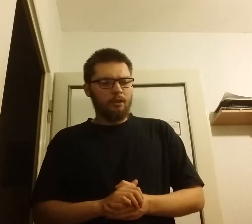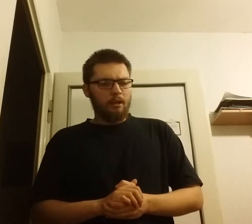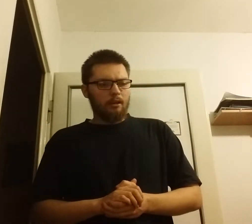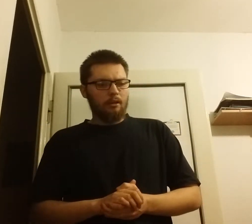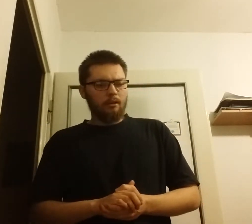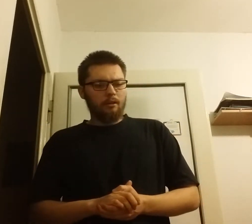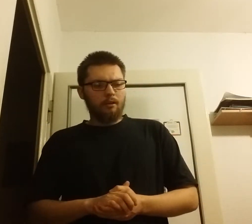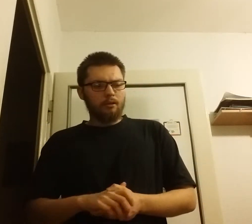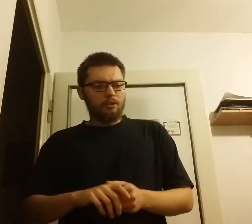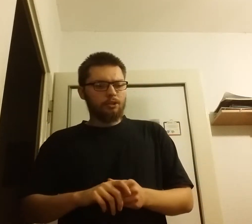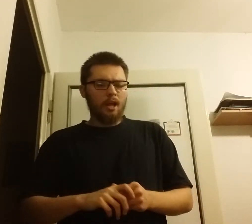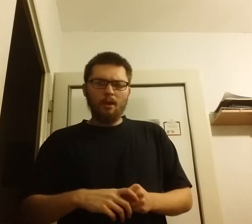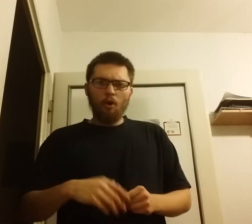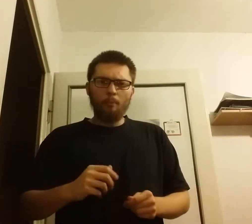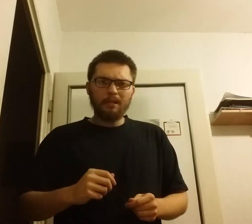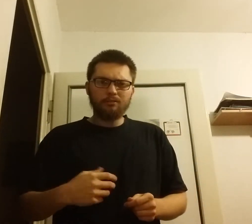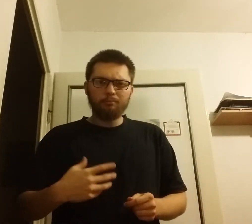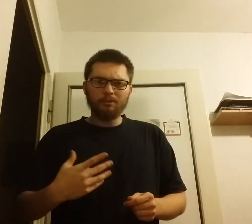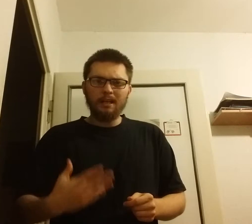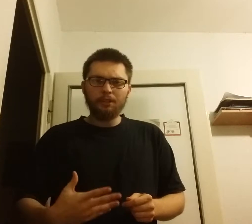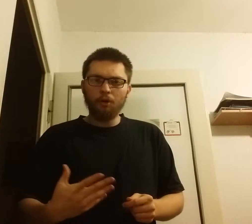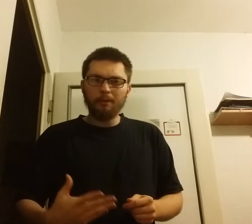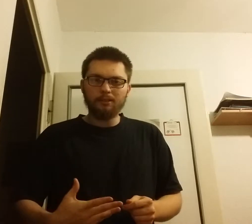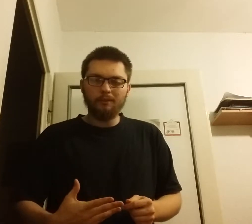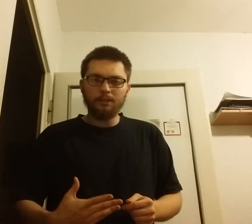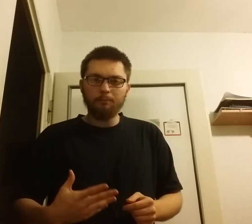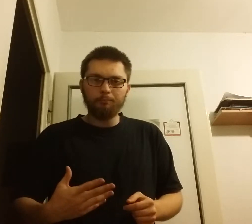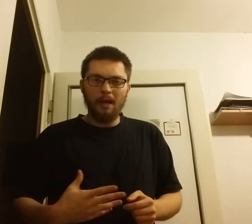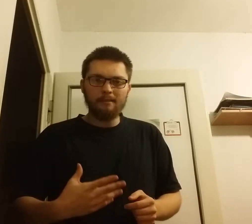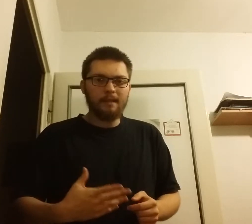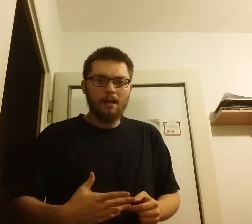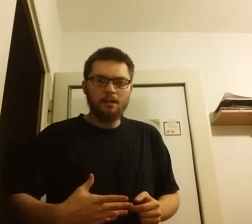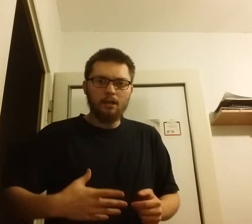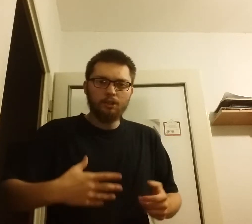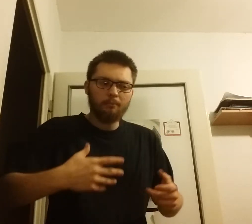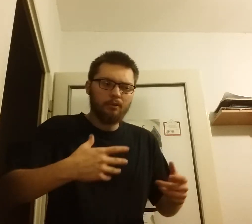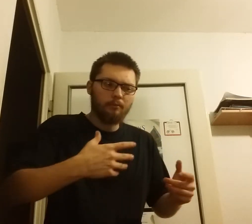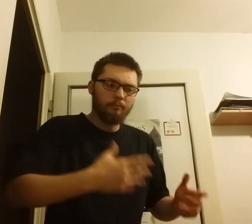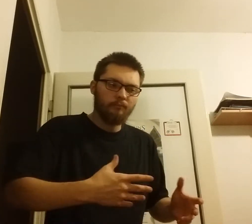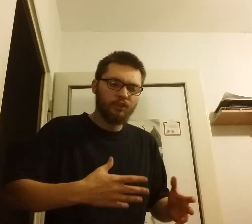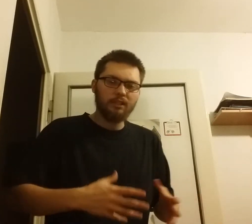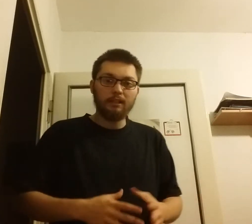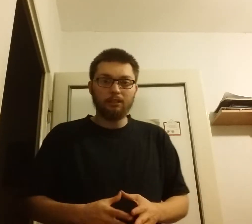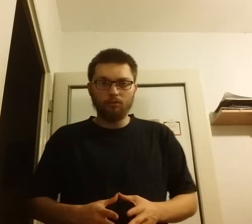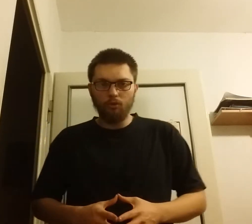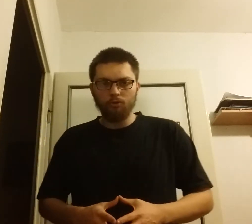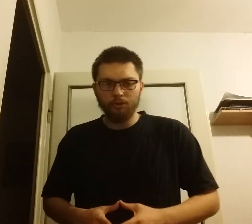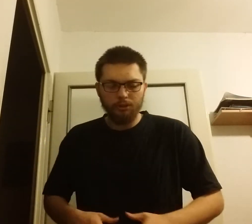że postara się opracować plan tak żeby wyszedł na naszą korzyść.